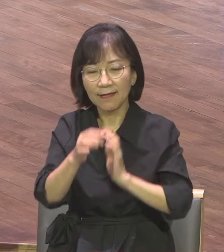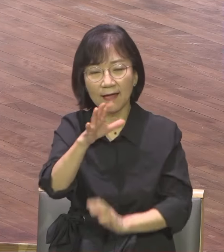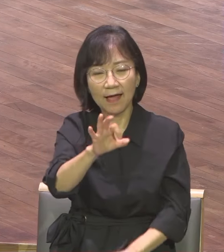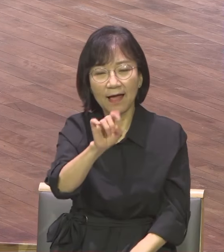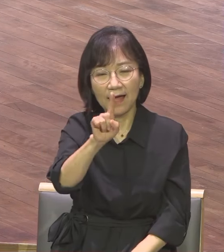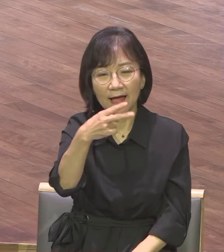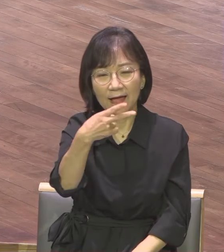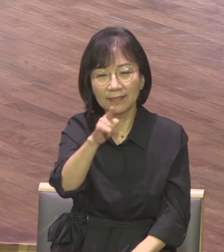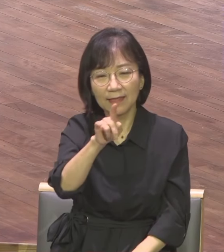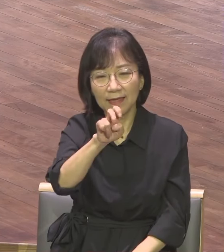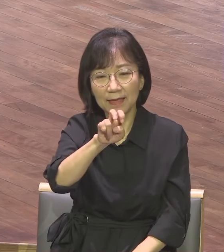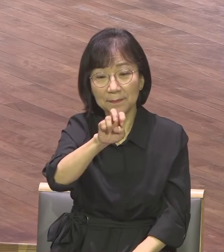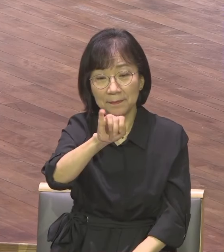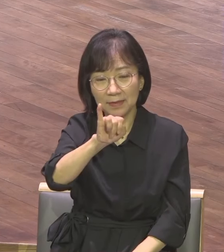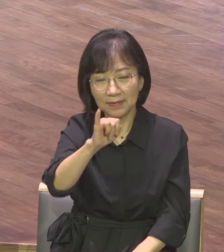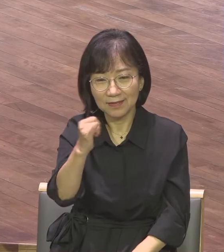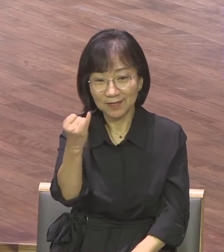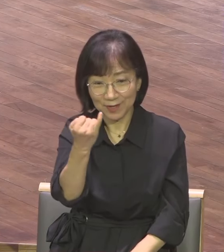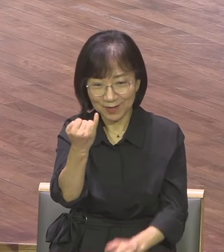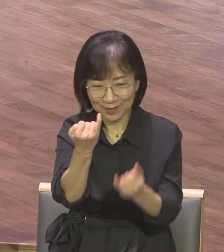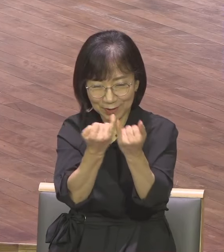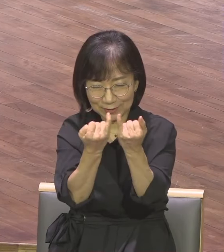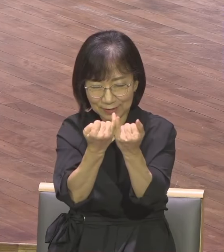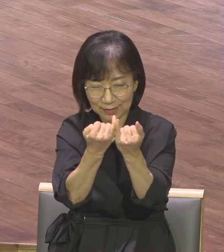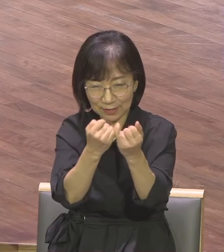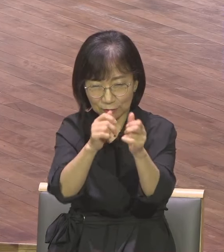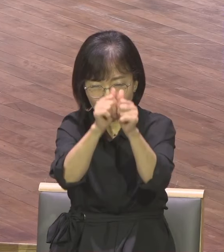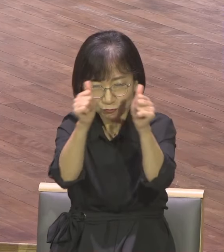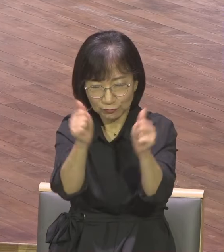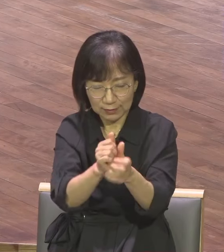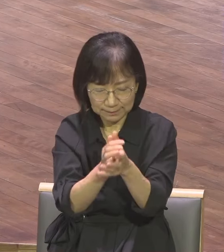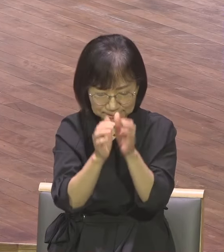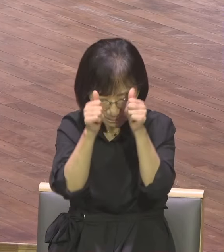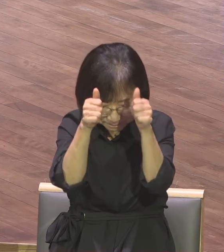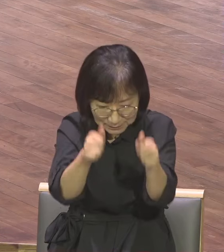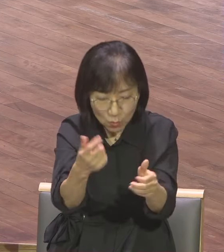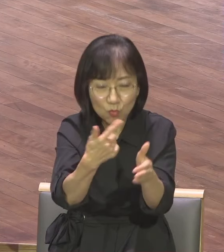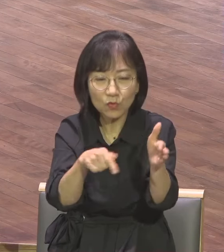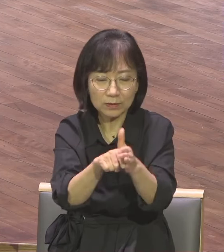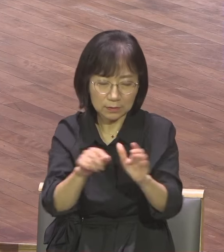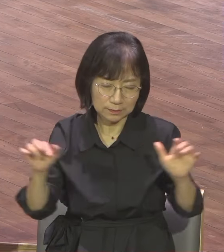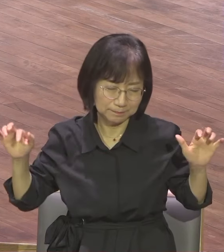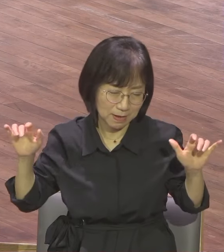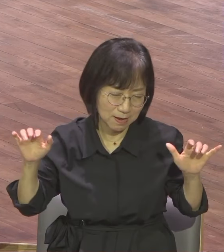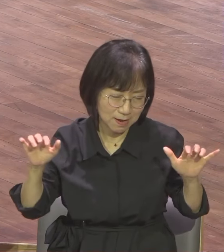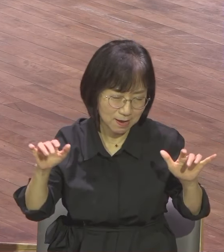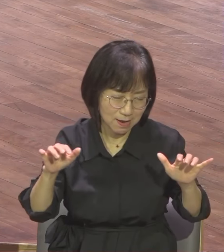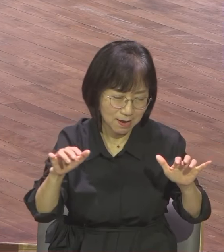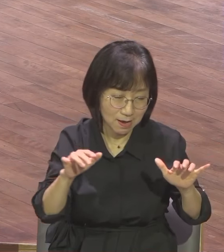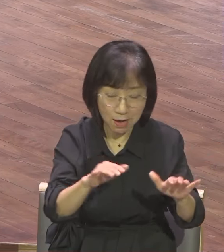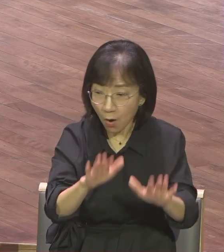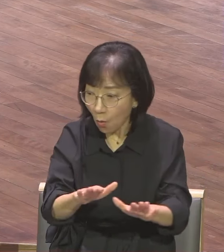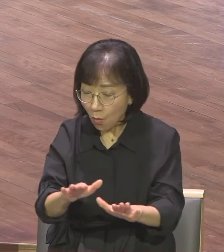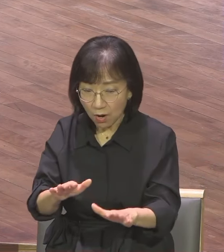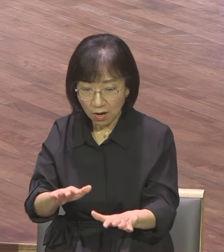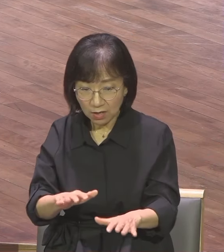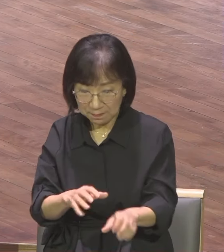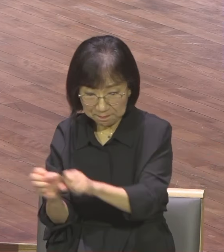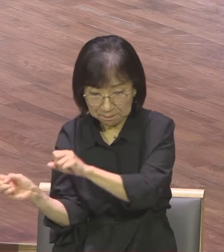상상을 주우래요 예수를 믿었다 아데미 여신을 버리고 아데미 예수를 믿는 순간